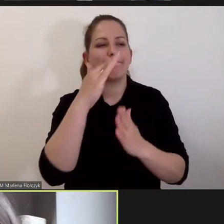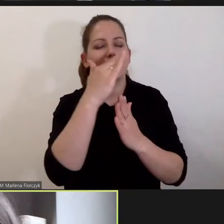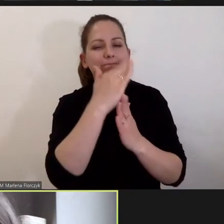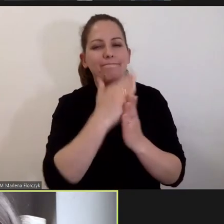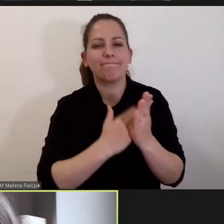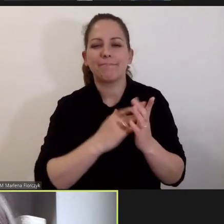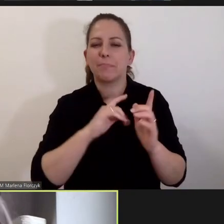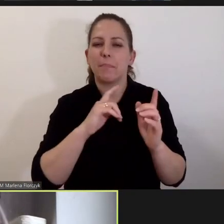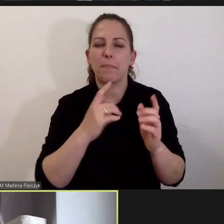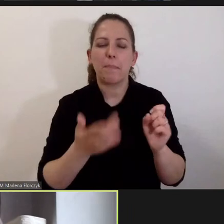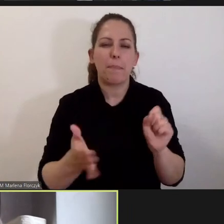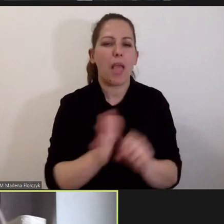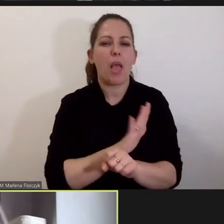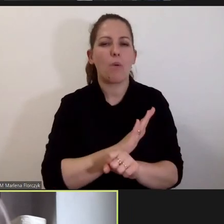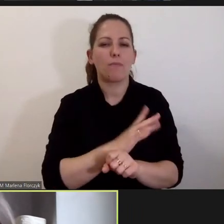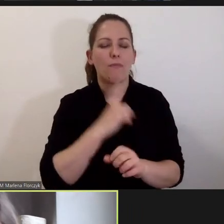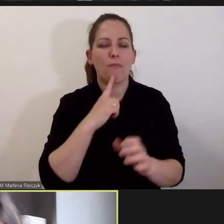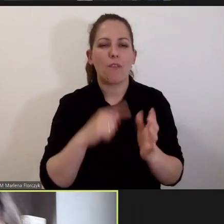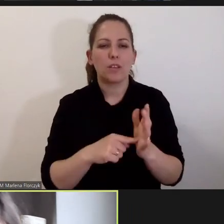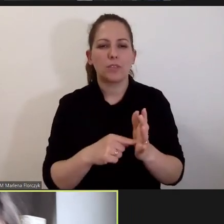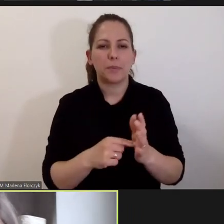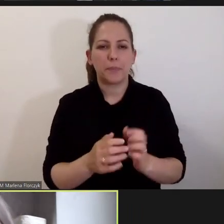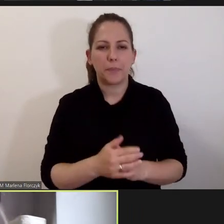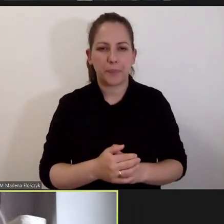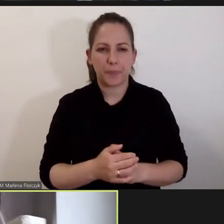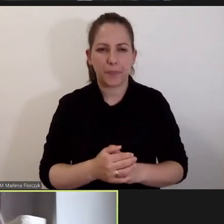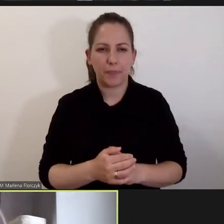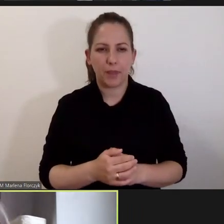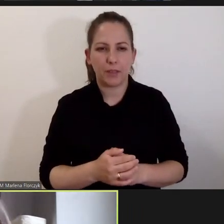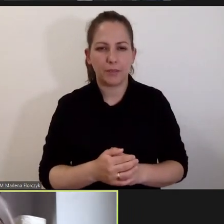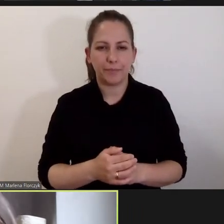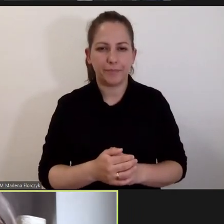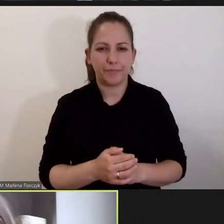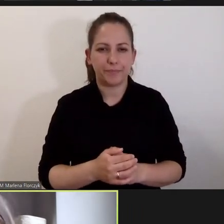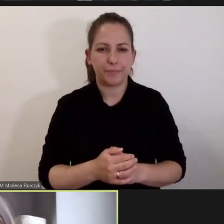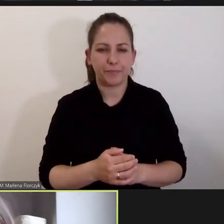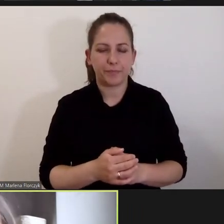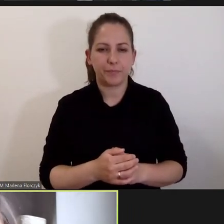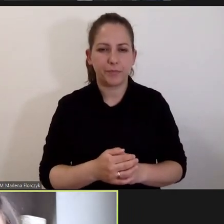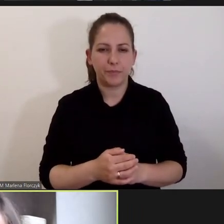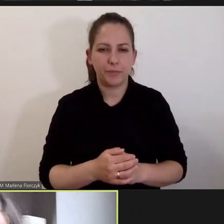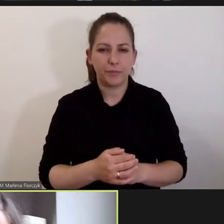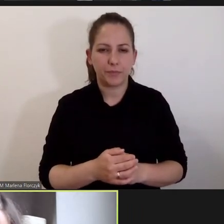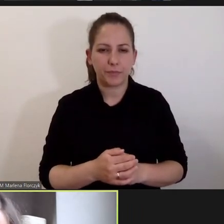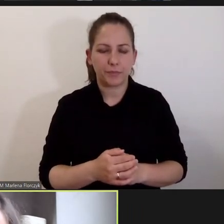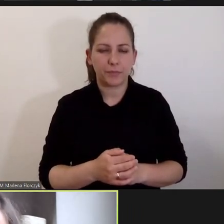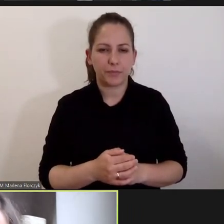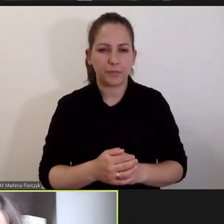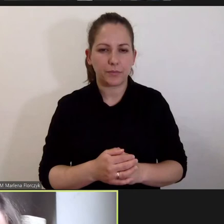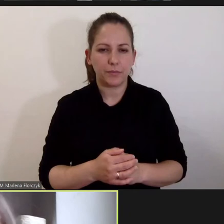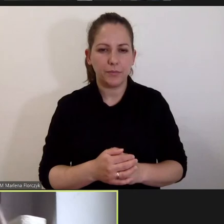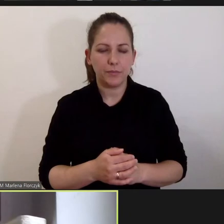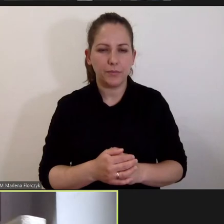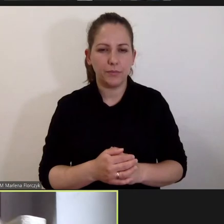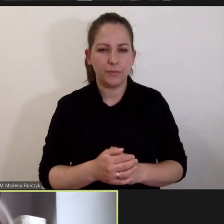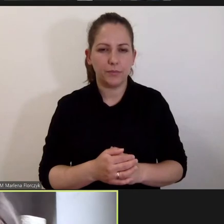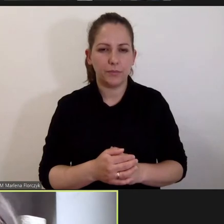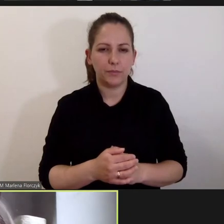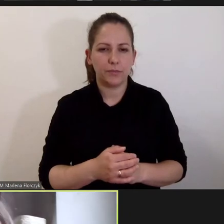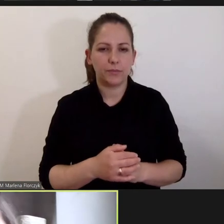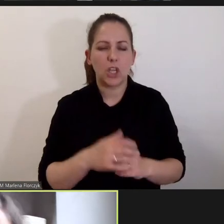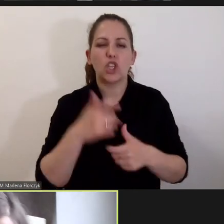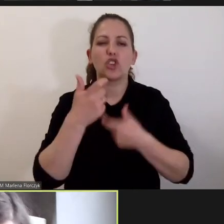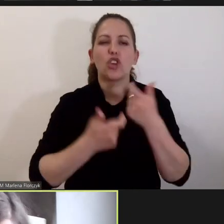właśnie field offices, które prowadzą